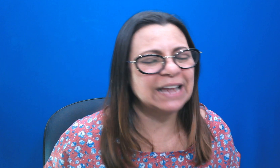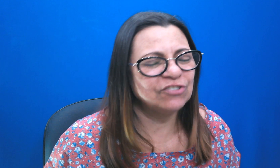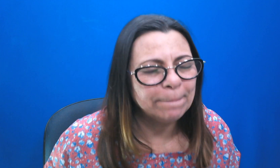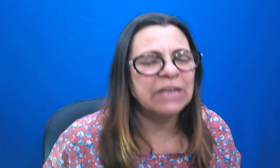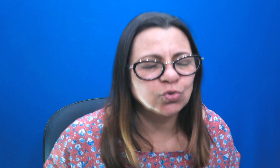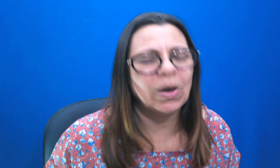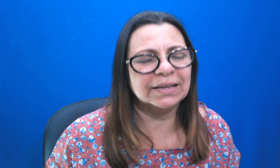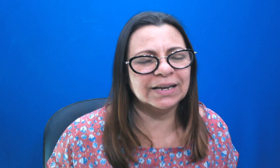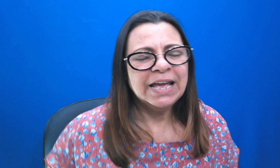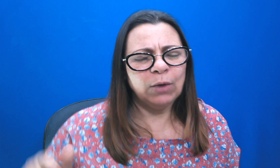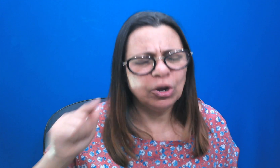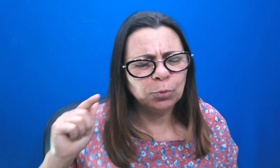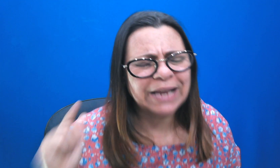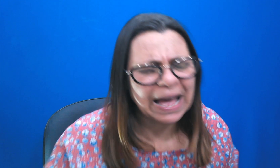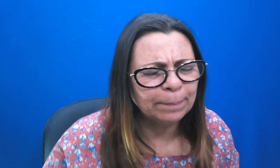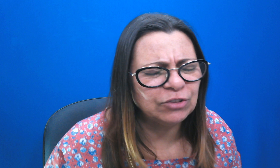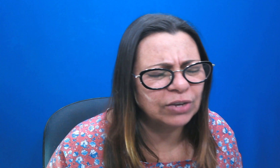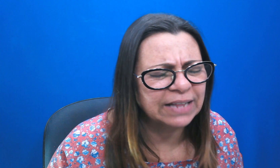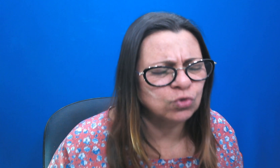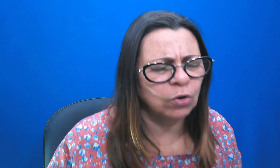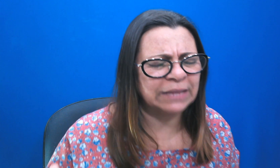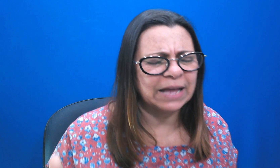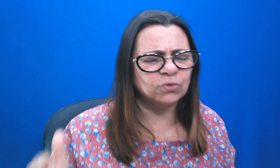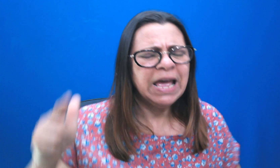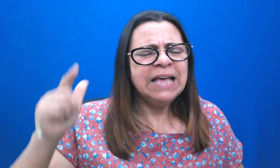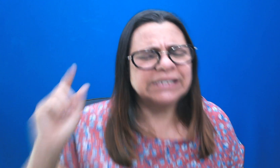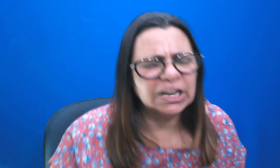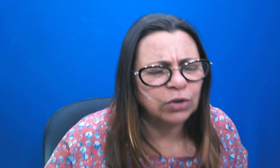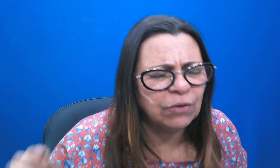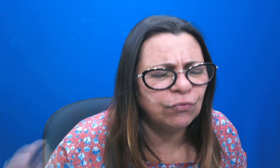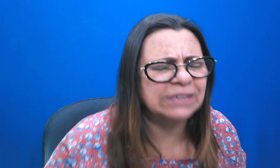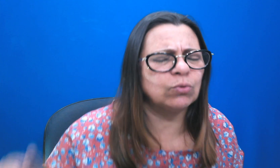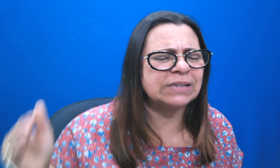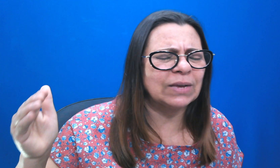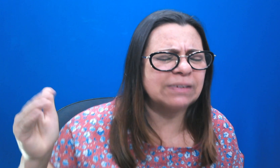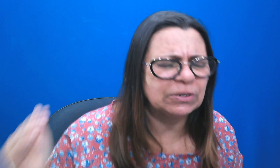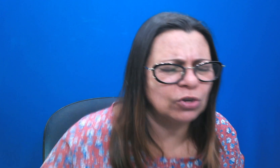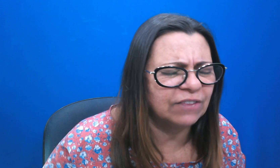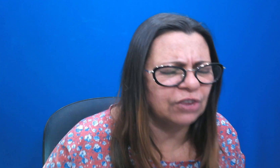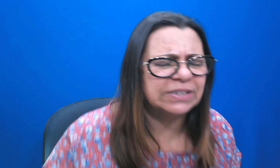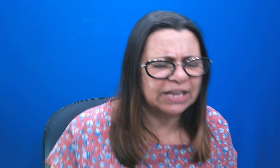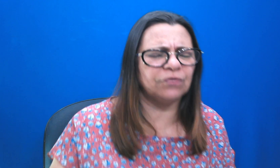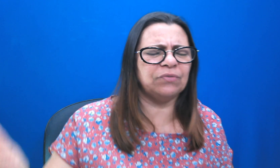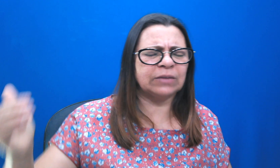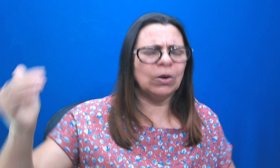tarde abençoada. Eu oro por cada pedido que está nos comentários. Seja o que for a situação que essa pessoa esteja vivendo.